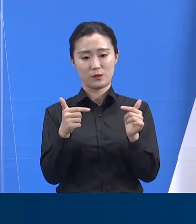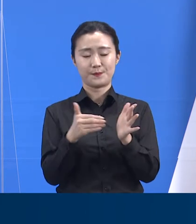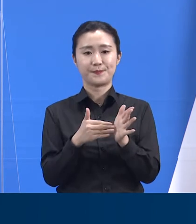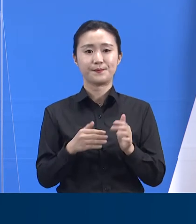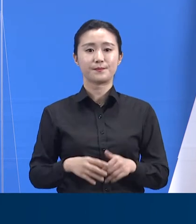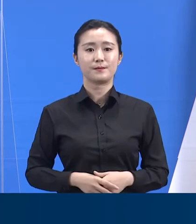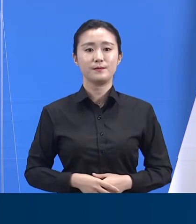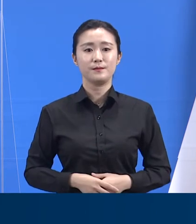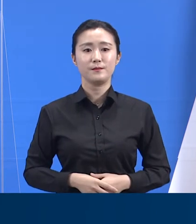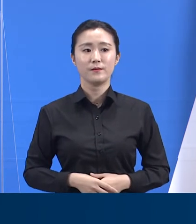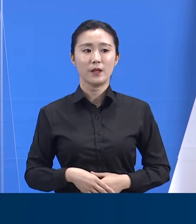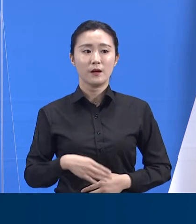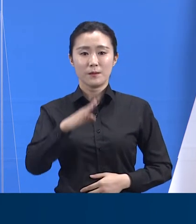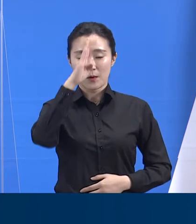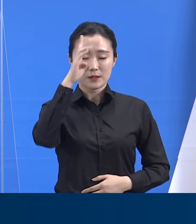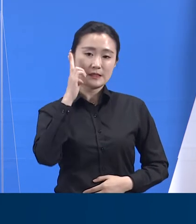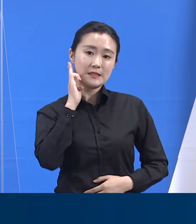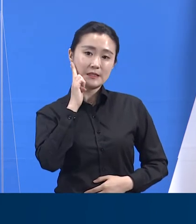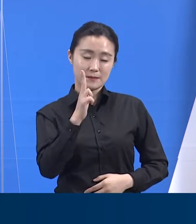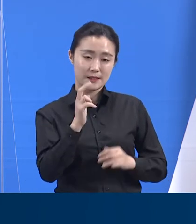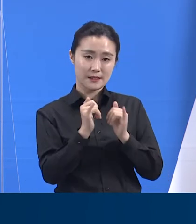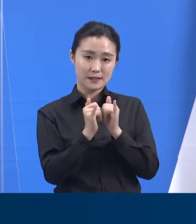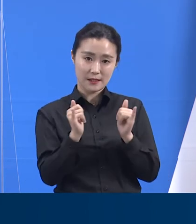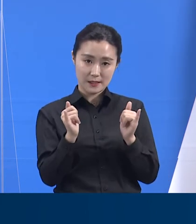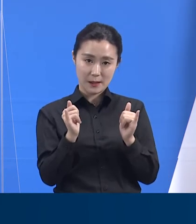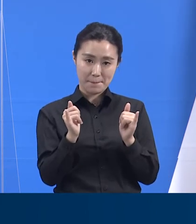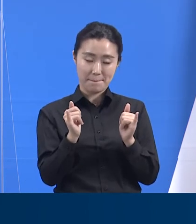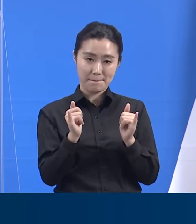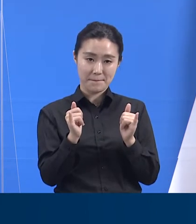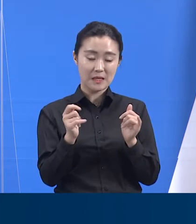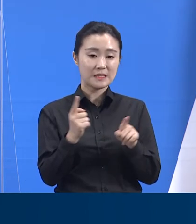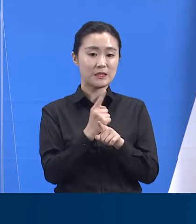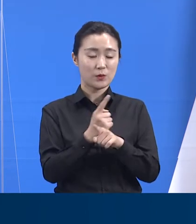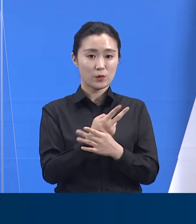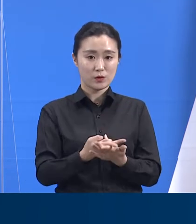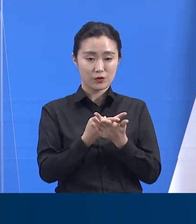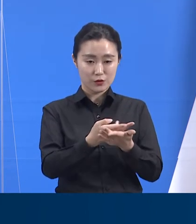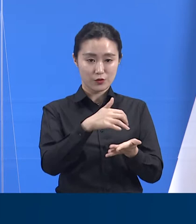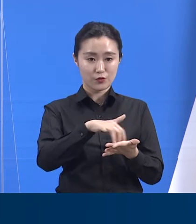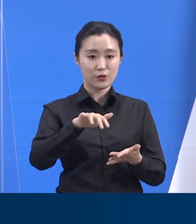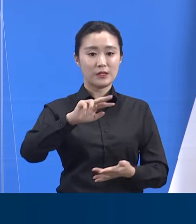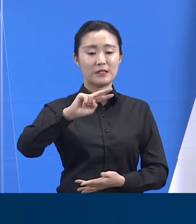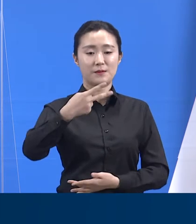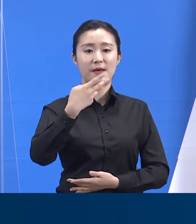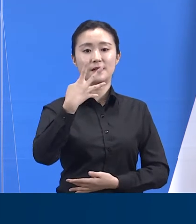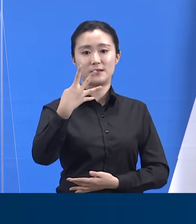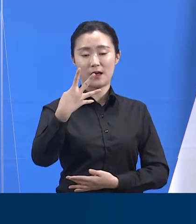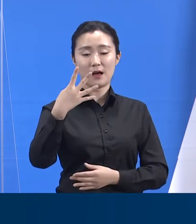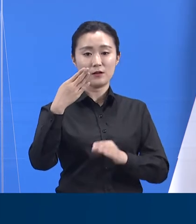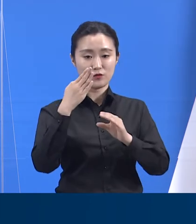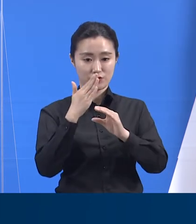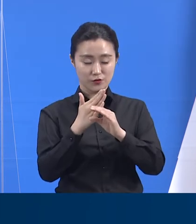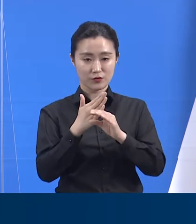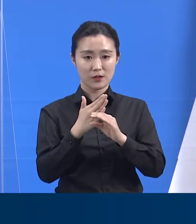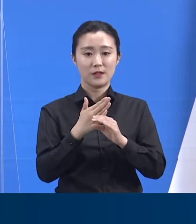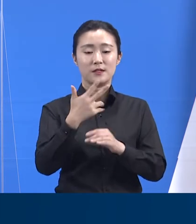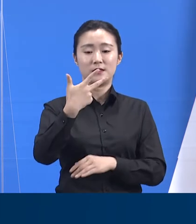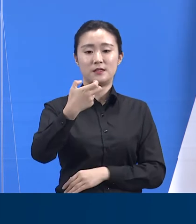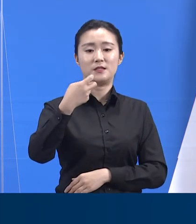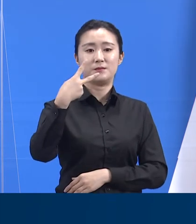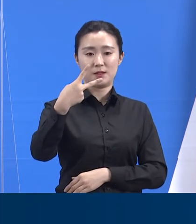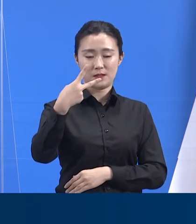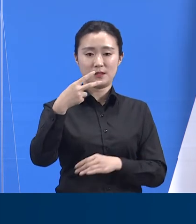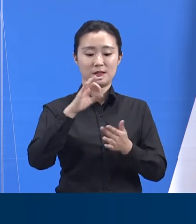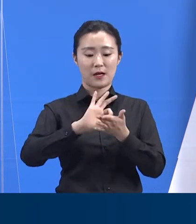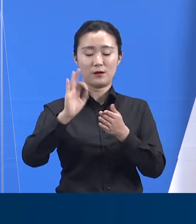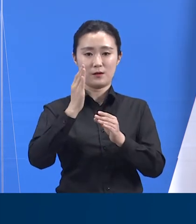중증 환자 치료 병상은 총 204병상을 확보하였으며 이 중 72개를 사용하고 있습니다.